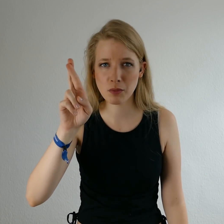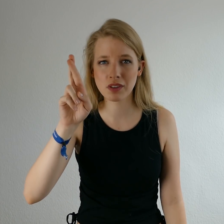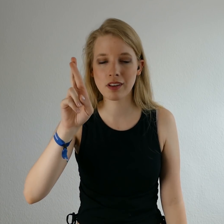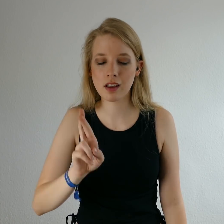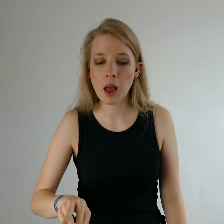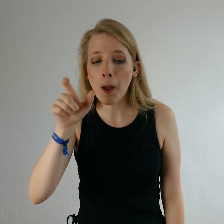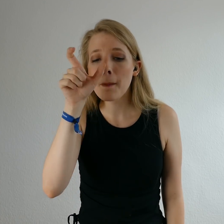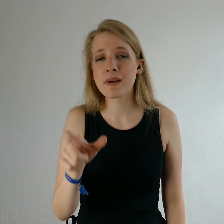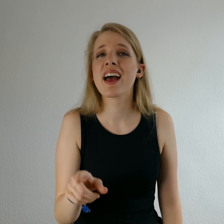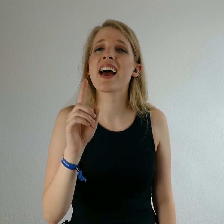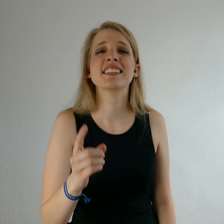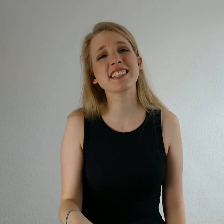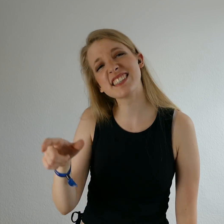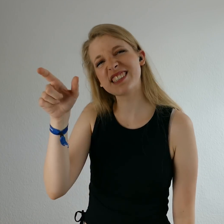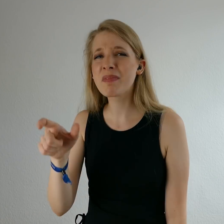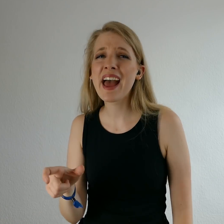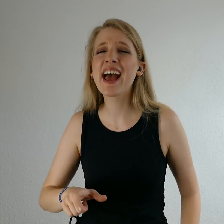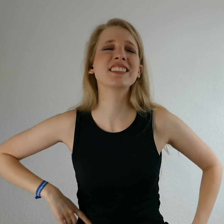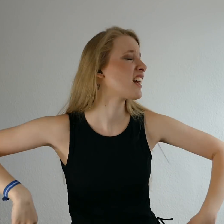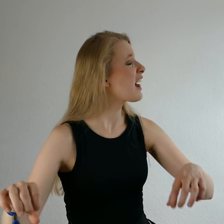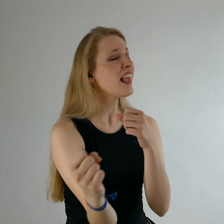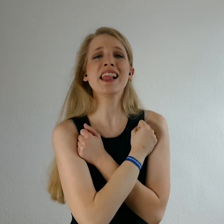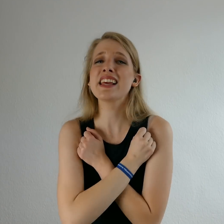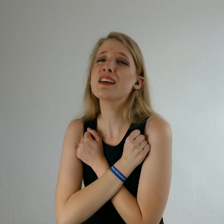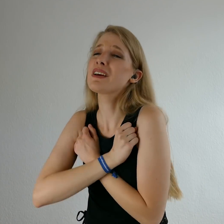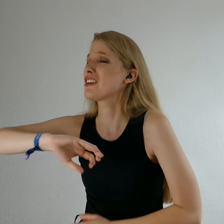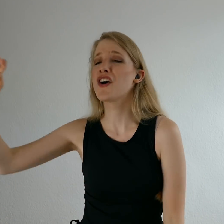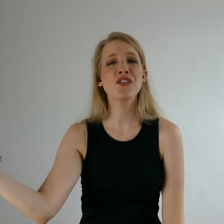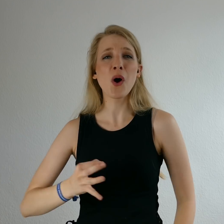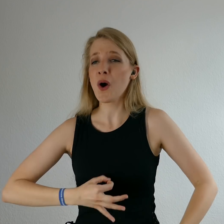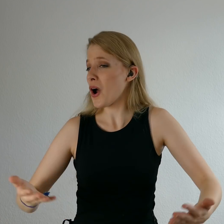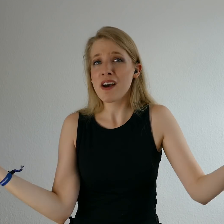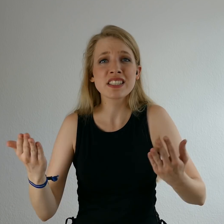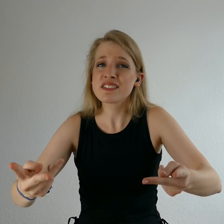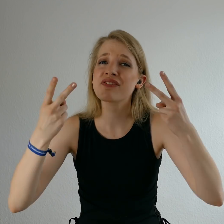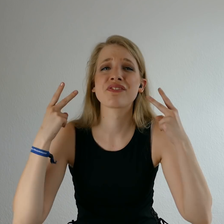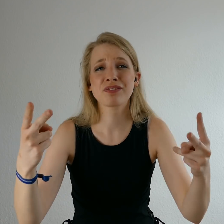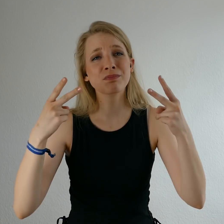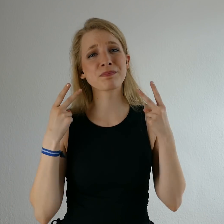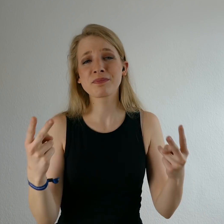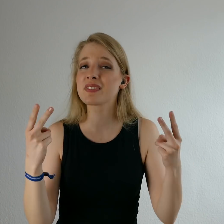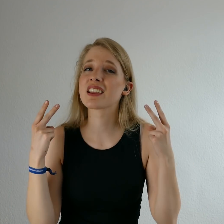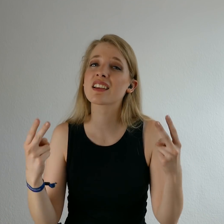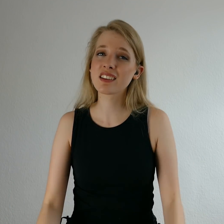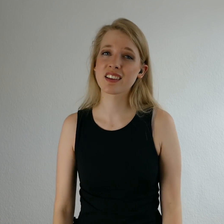Mensch ist Mensch Liebe ist für uns etwas Brauchbares